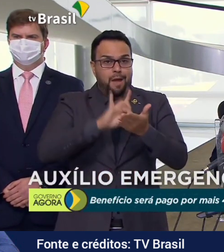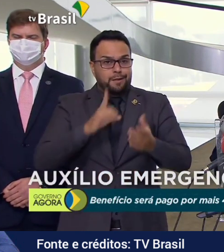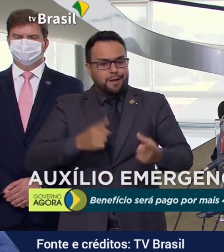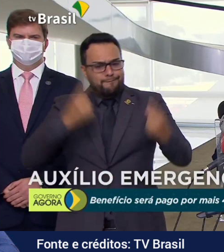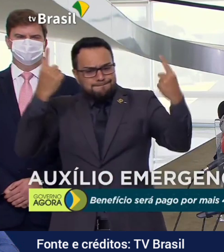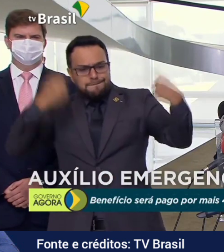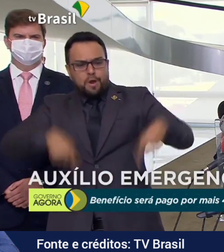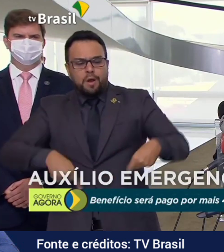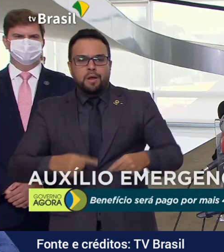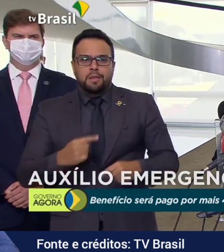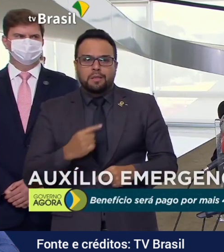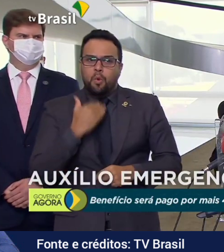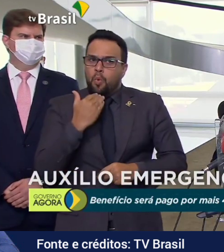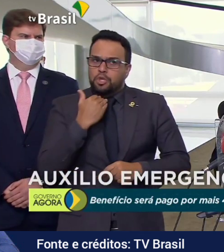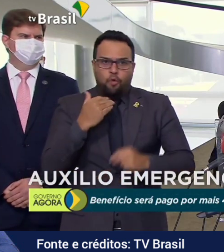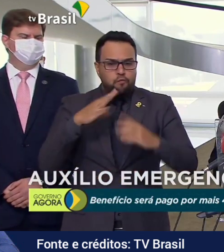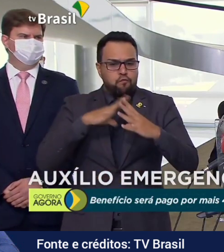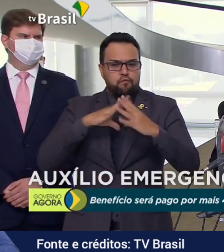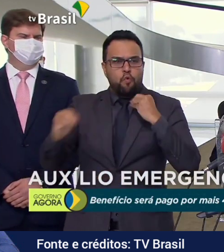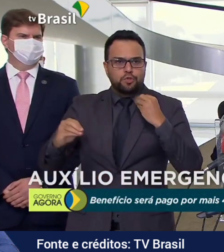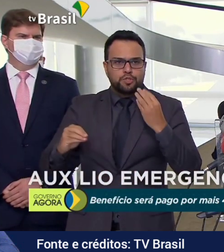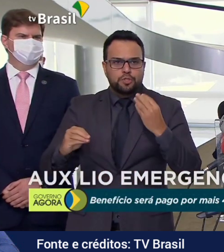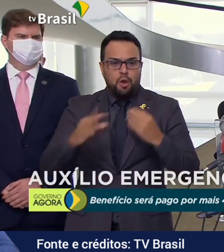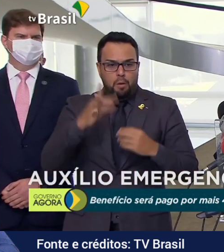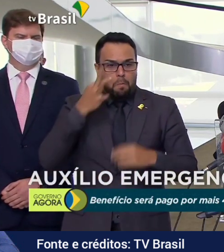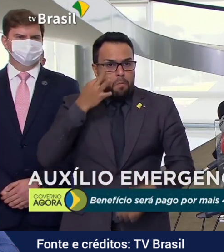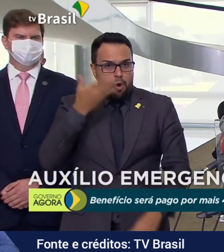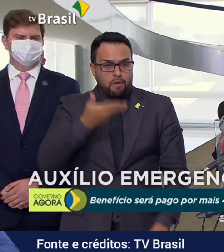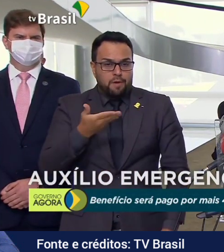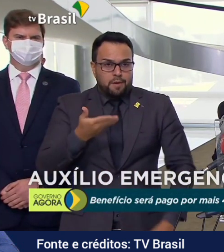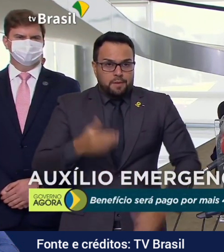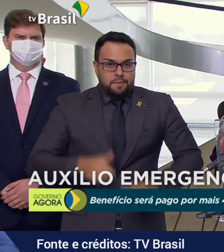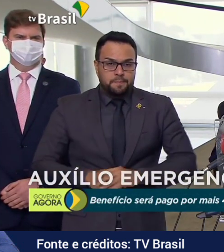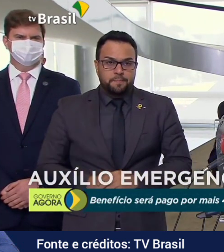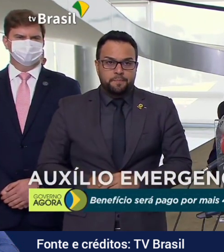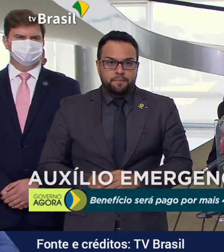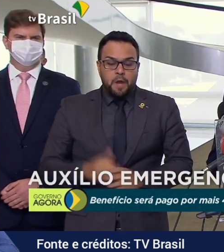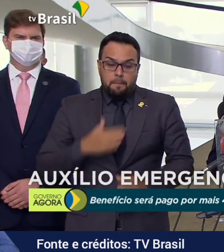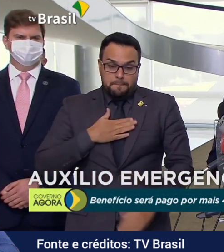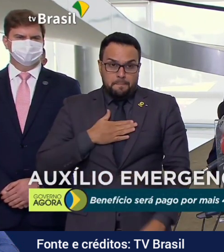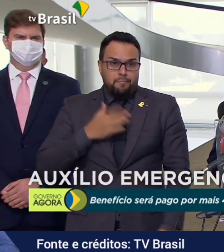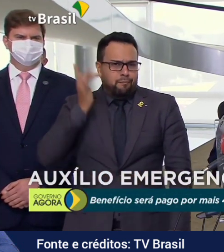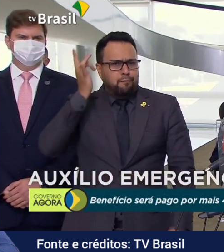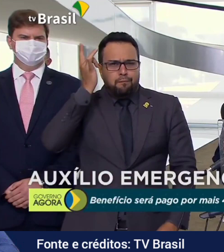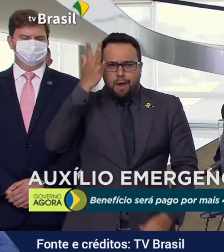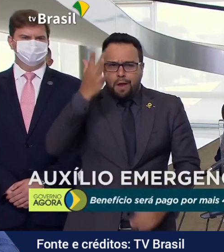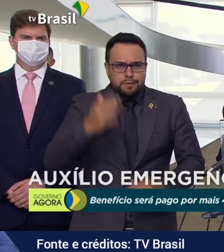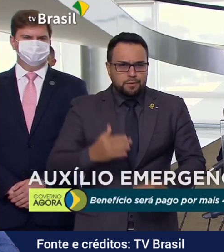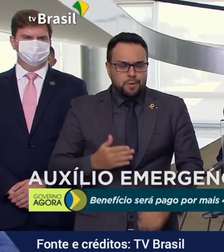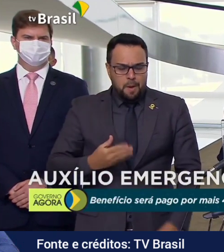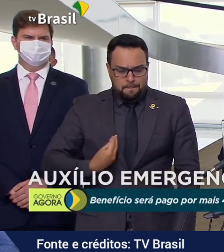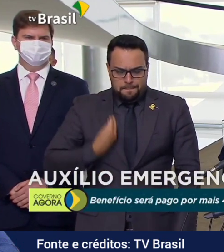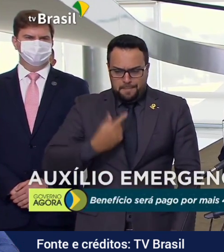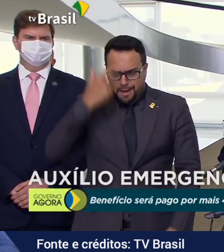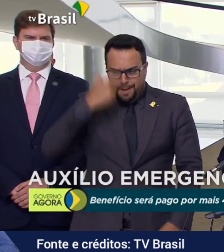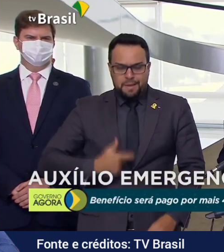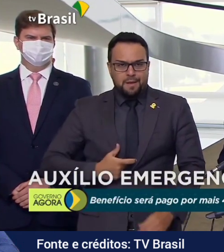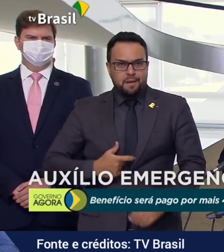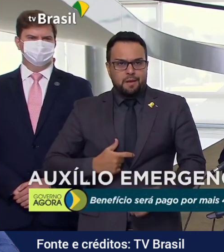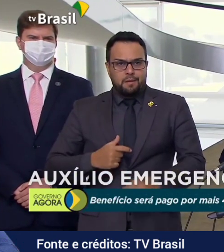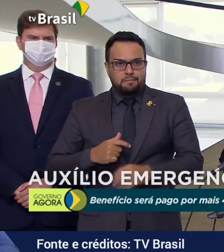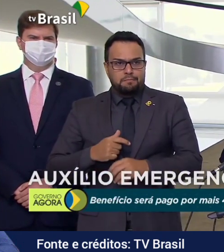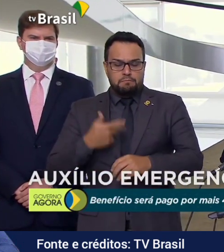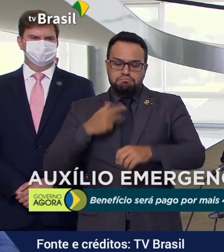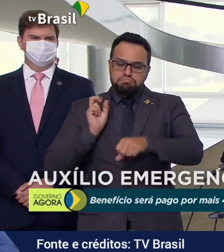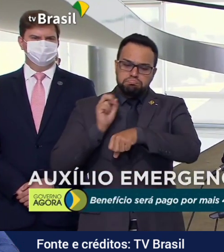Não adianta fugirmos do que está aí. Para mim, é muito fácil entrar na política